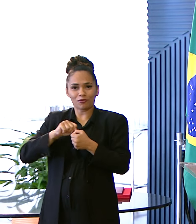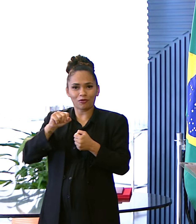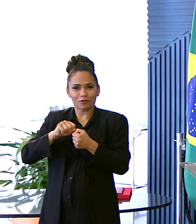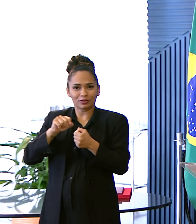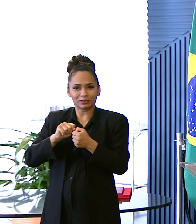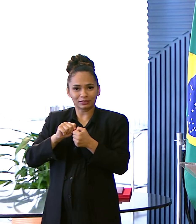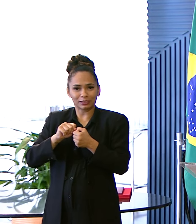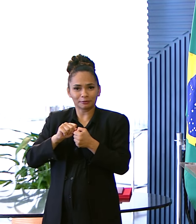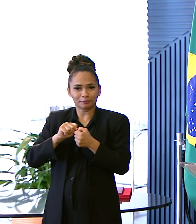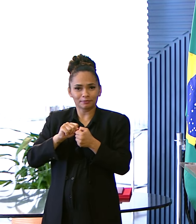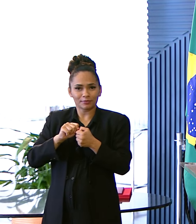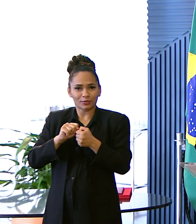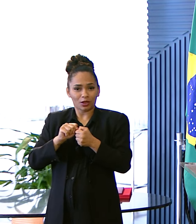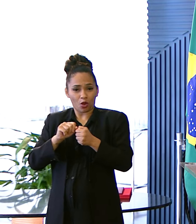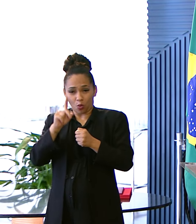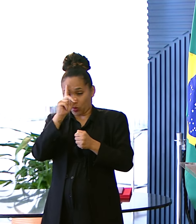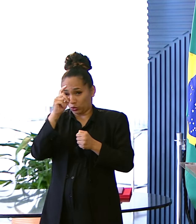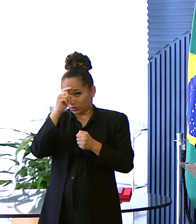Na minha cidade